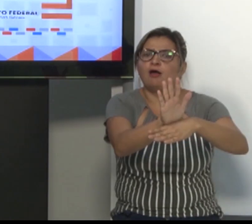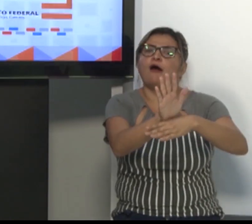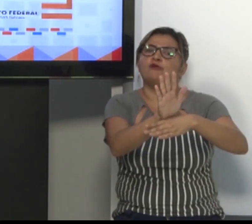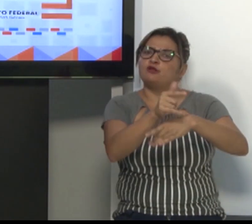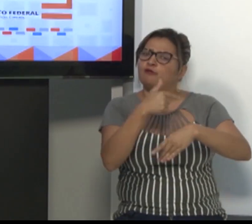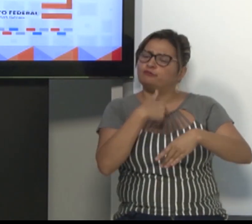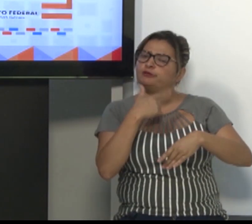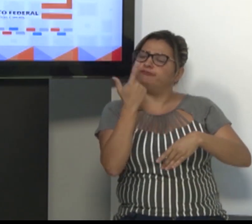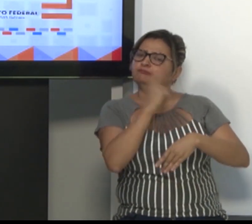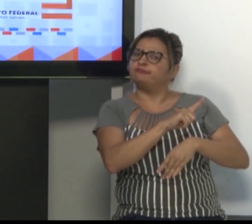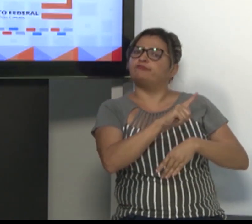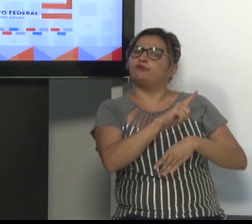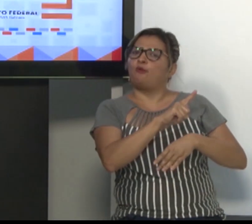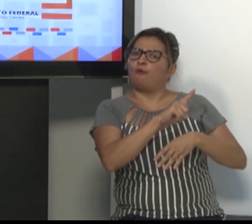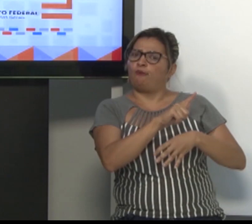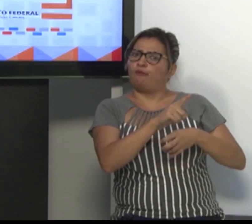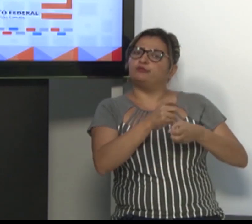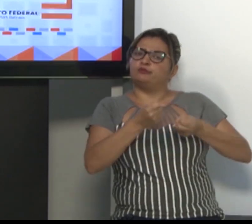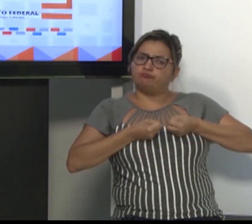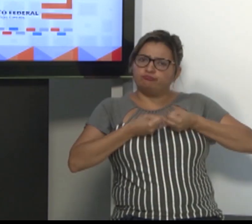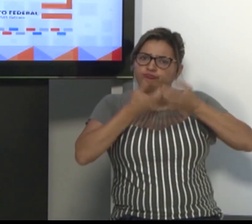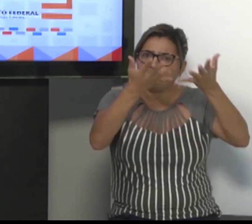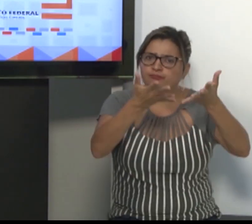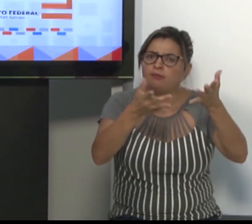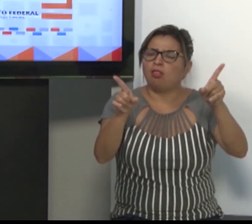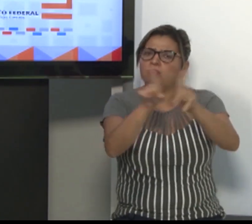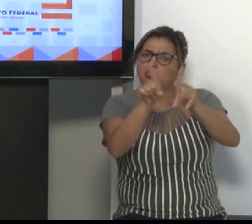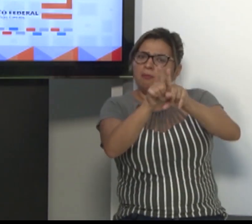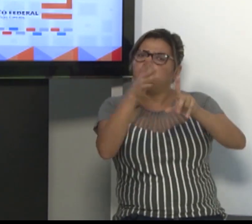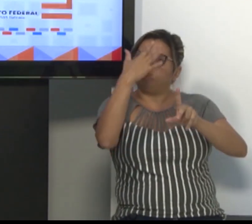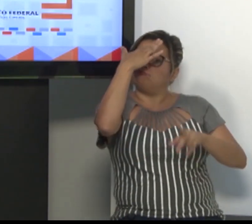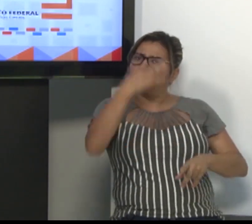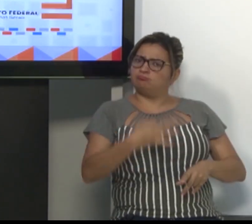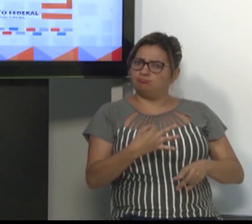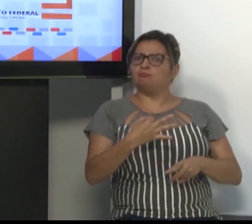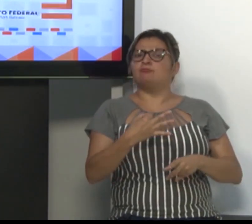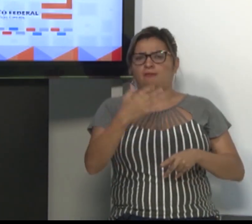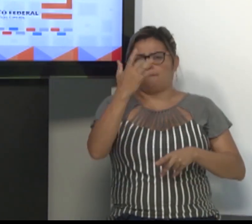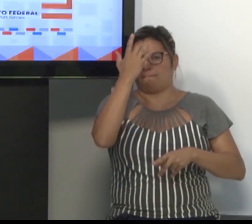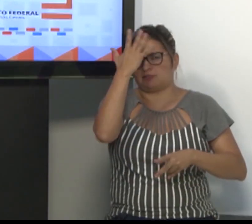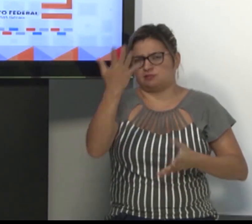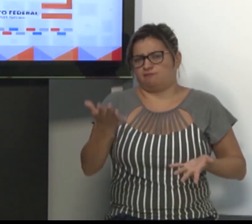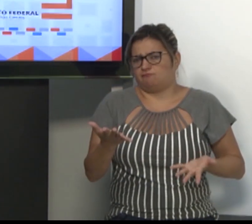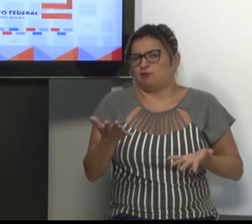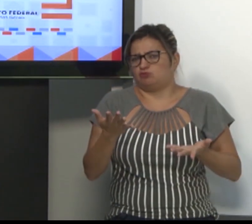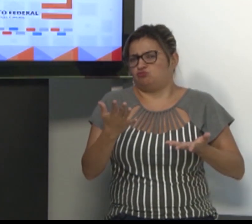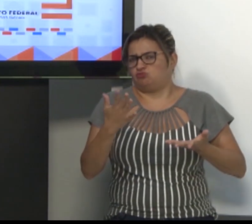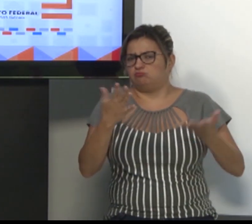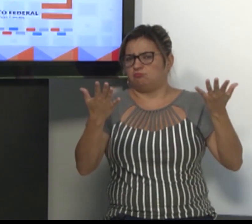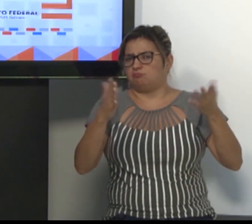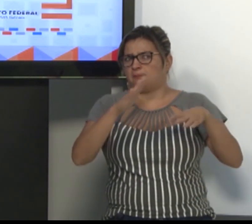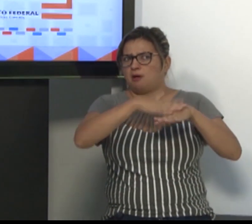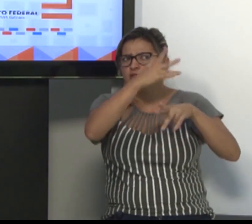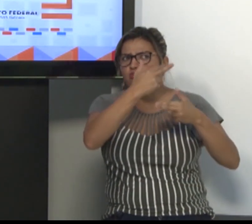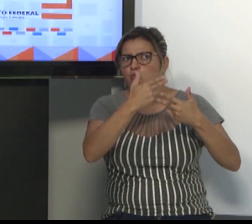terceira aula. Essa aula, ela vai ajudar vocês a entender as anteriores, para que tenham compreensão.